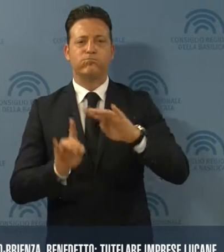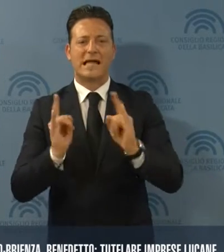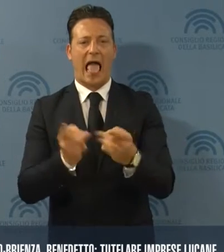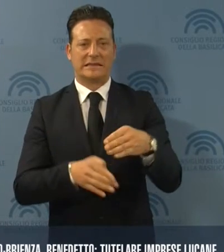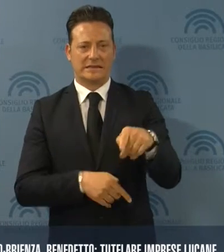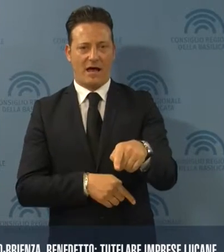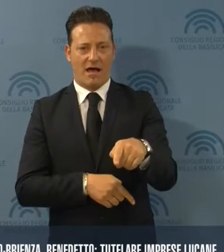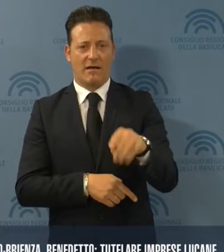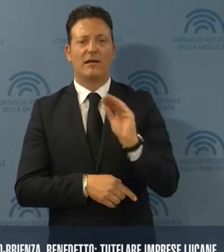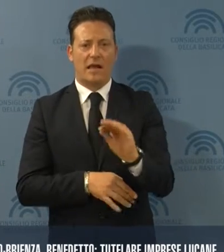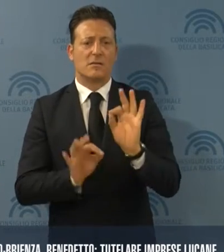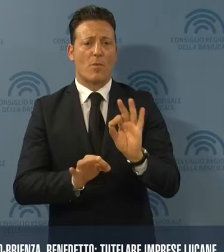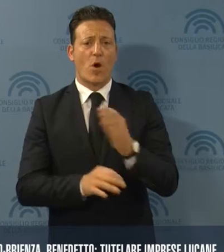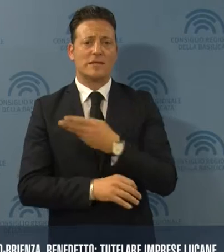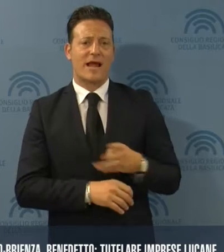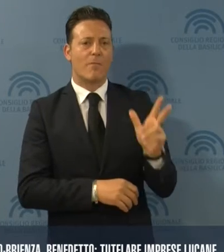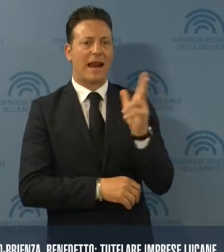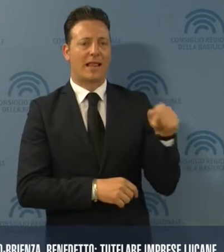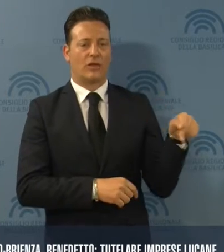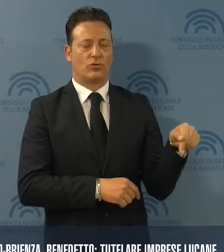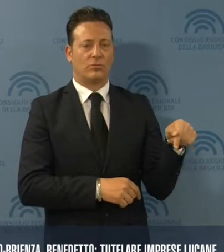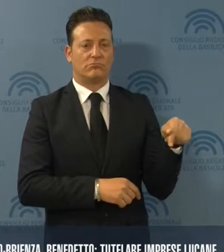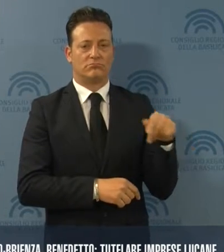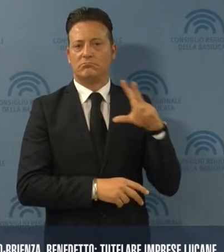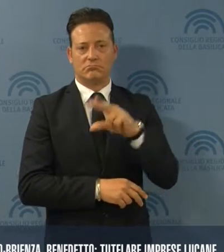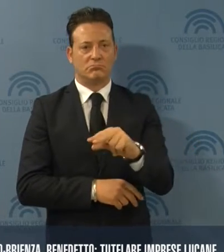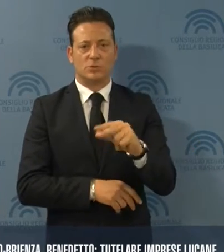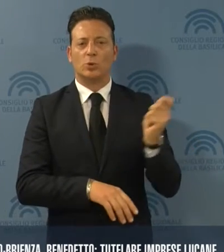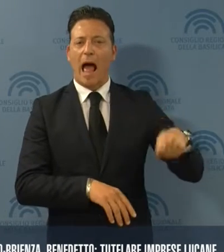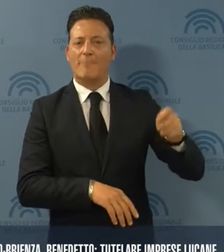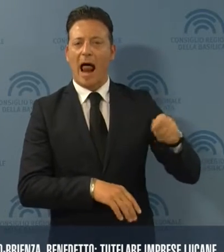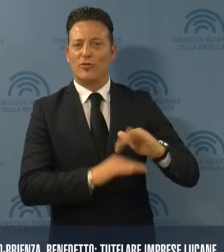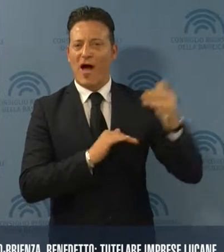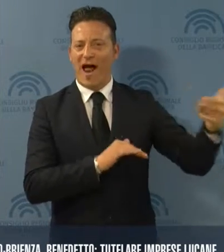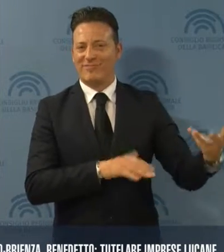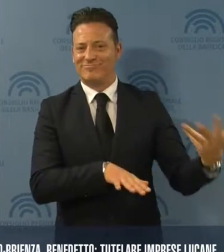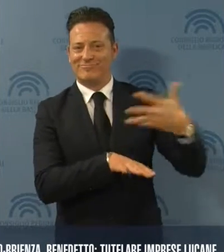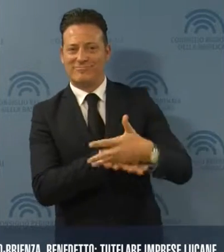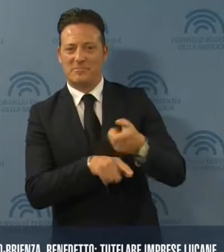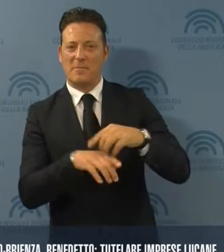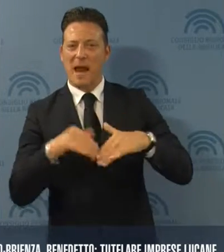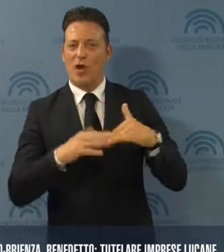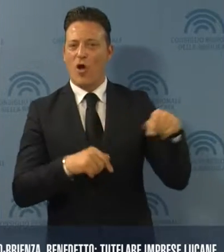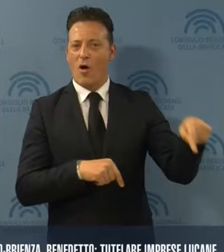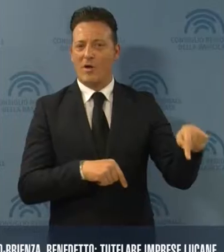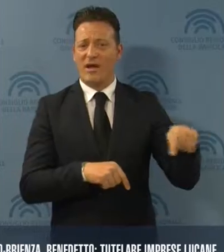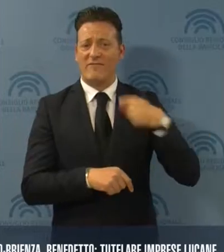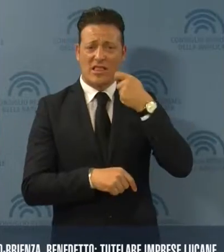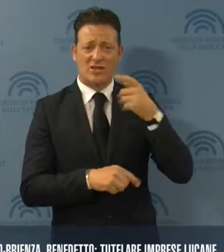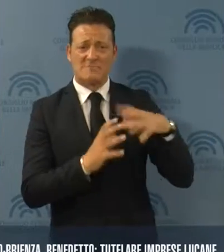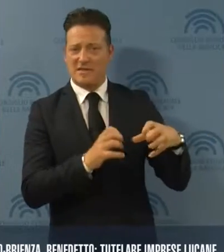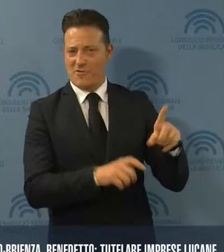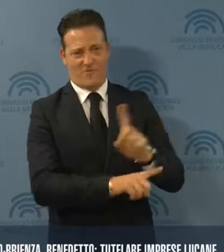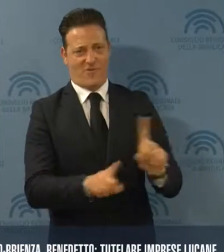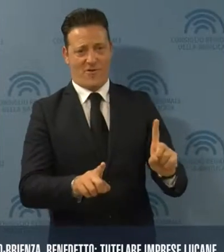richiesta del consigliere Benedetto. Non consentiremo che i subappalto e manodopera siano solo avvantaggio di imprese